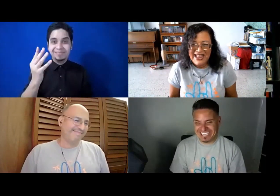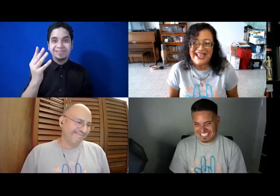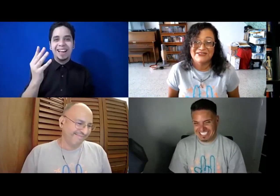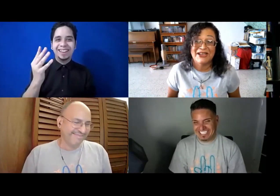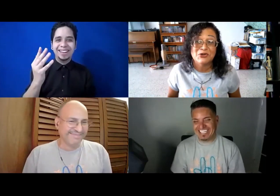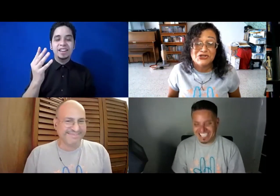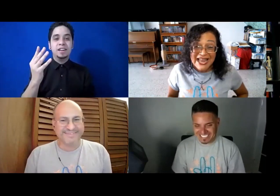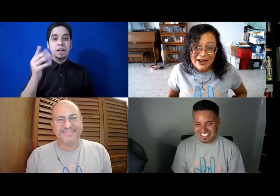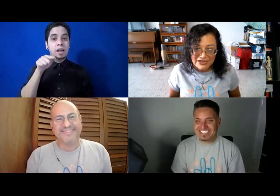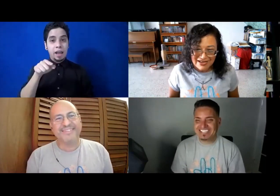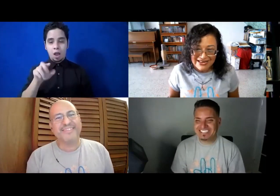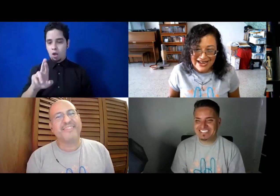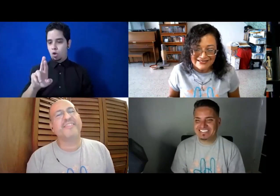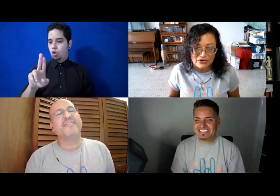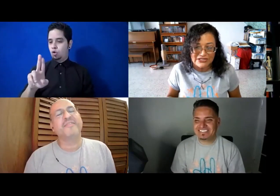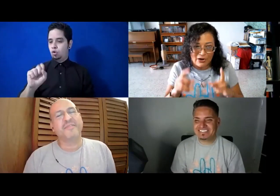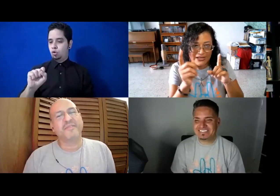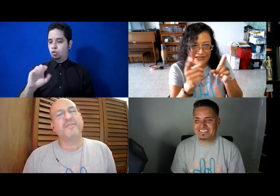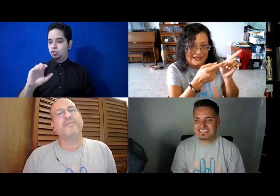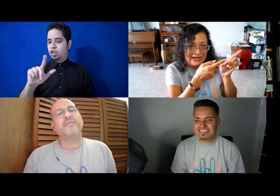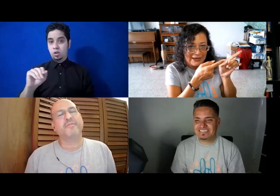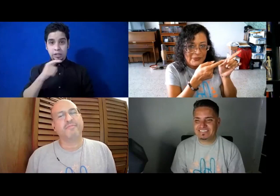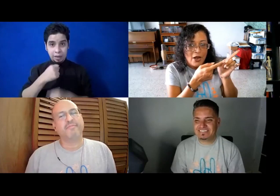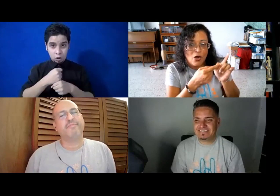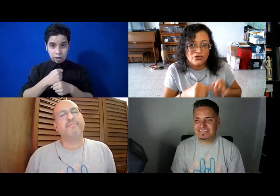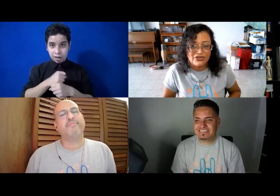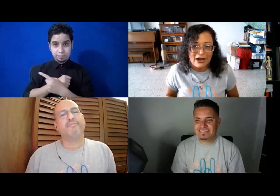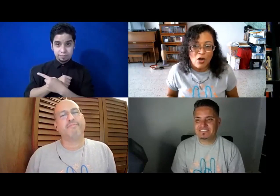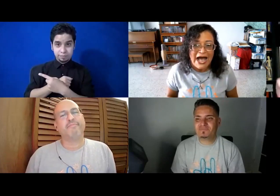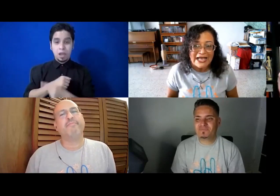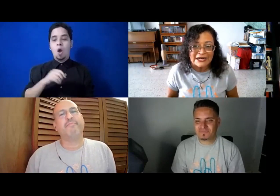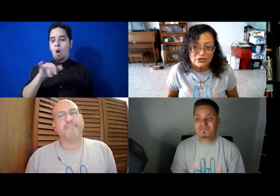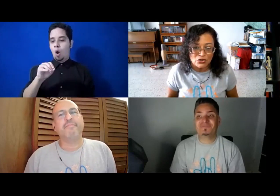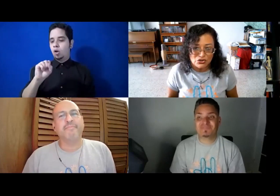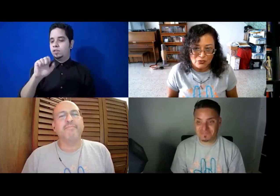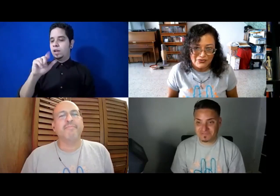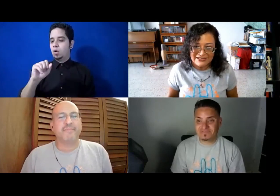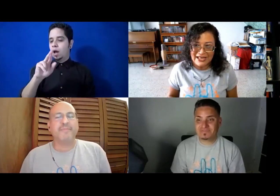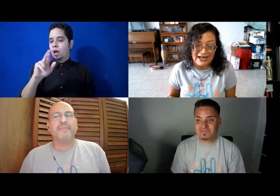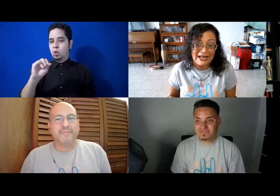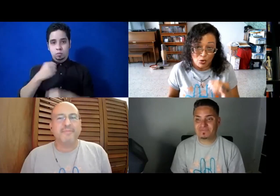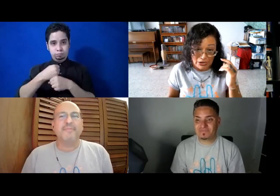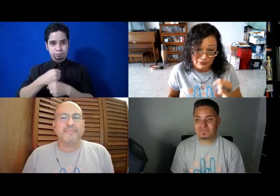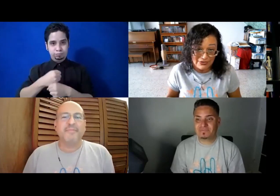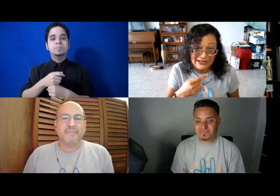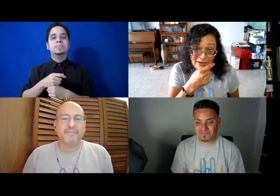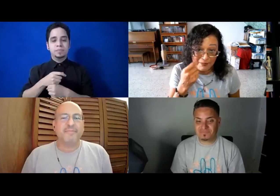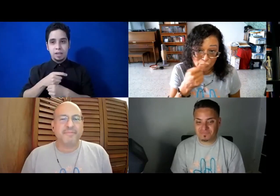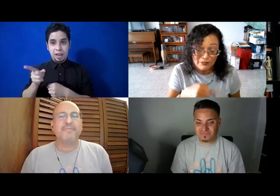Eso es Ruschelo y ¿sabes quién hace Ruschelo? Este que está aquí, Joselo Arroyo, ese, el colorado, el del bigote.